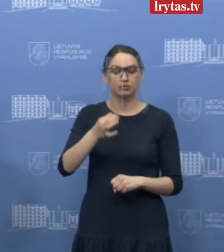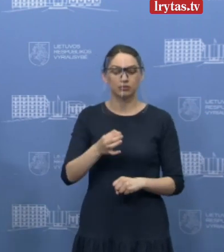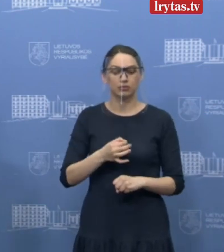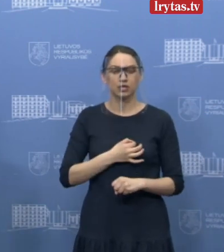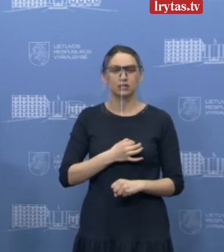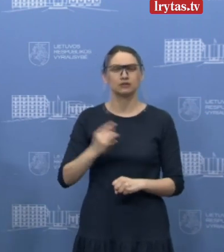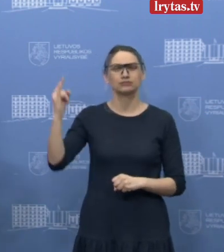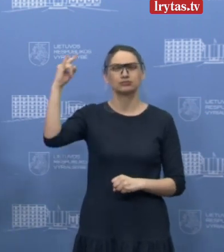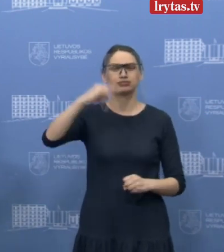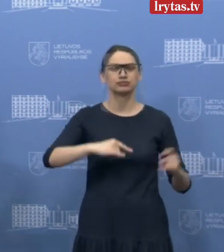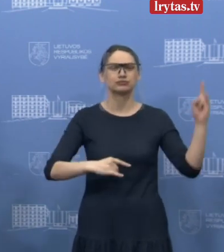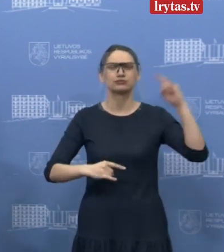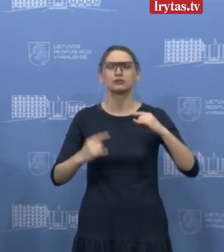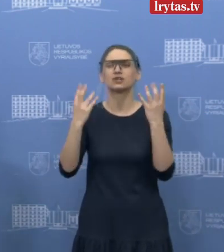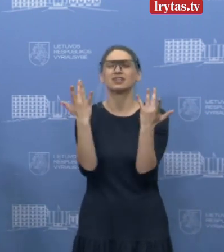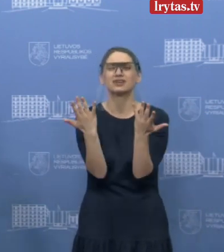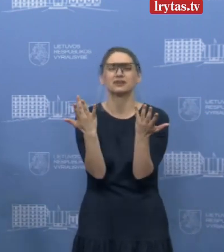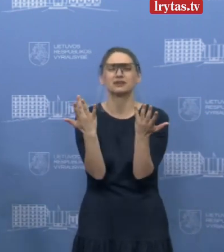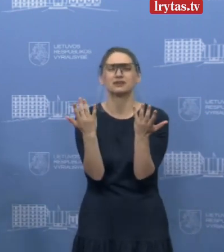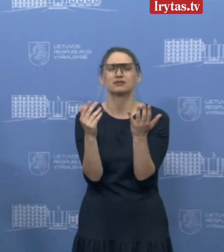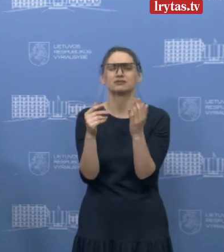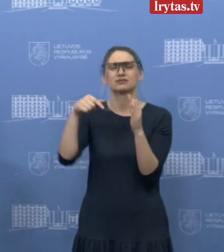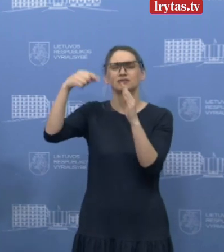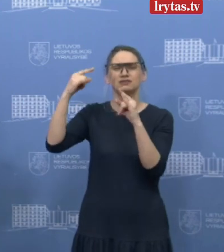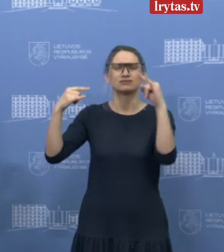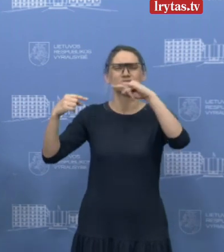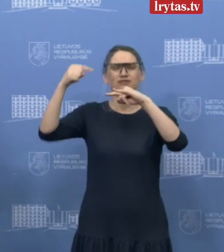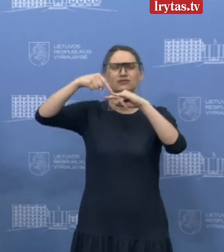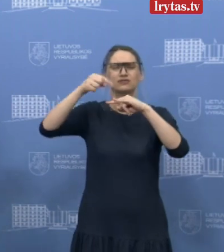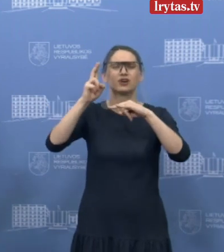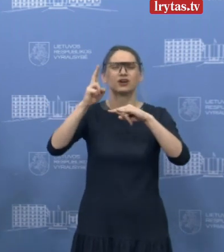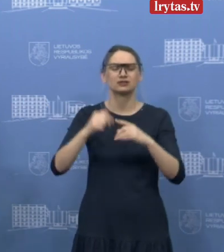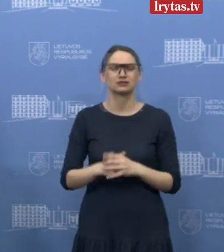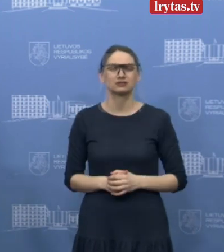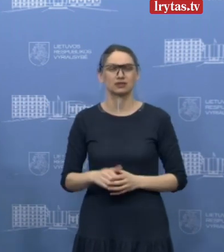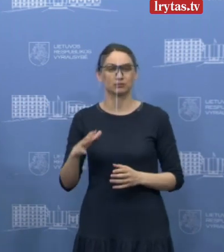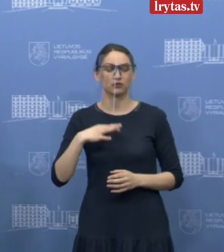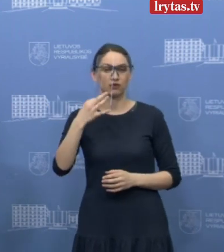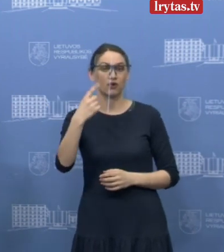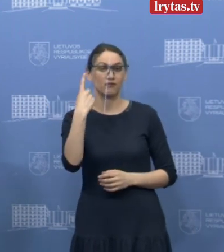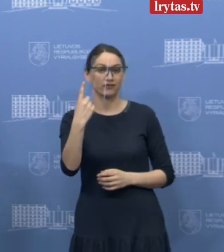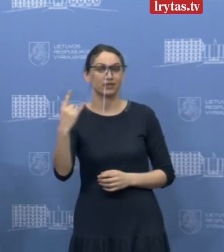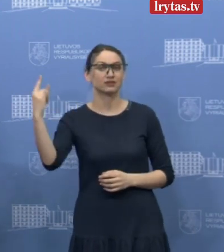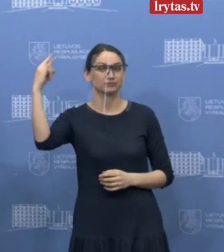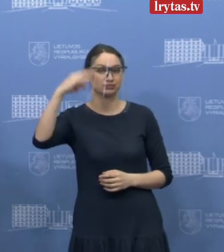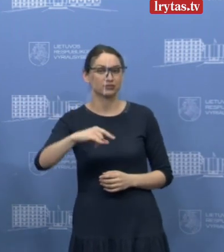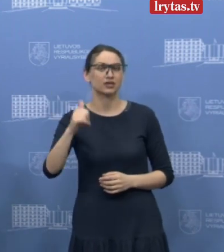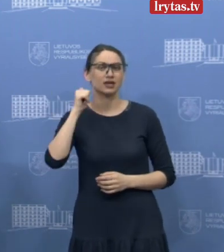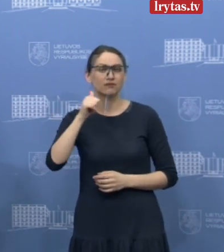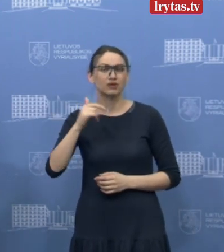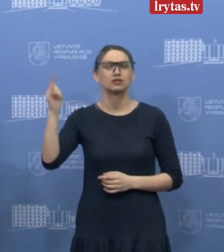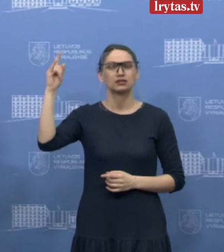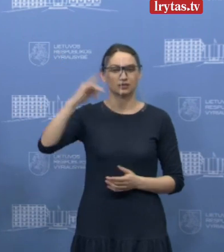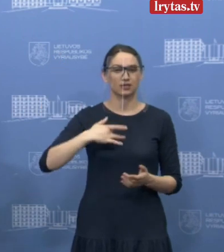kiek tų lėktuvų bus ir kas ten konkrečiai atskris ir iš kur? Aš minėjau apie vieną lėktuvą. Kiekvieną dieną leisis